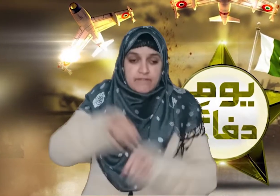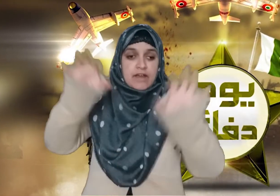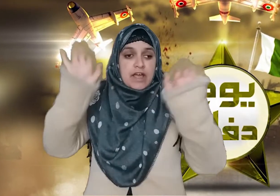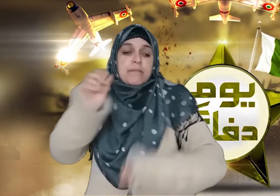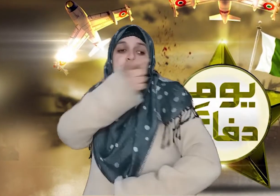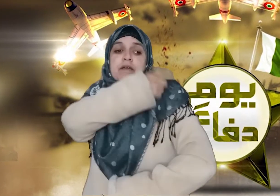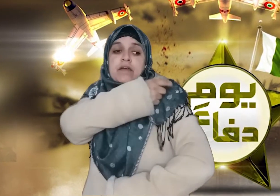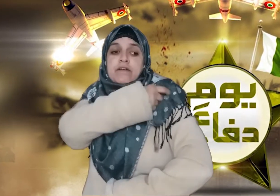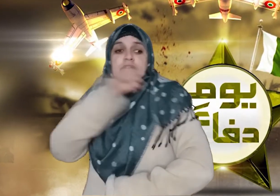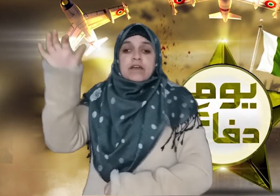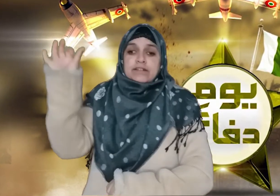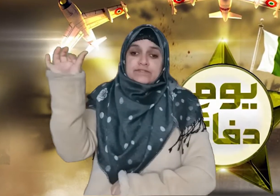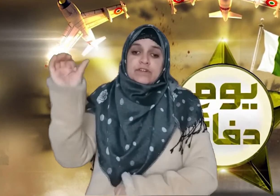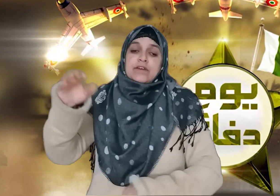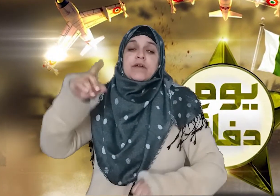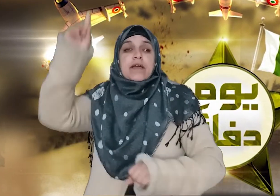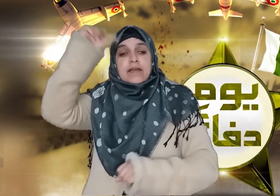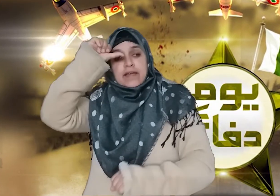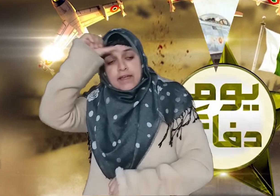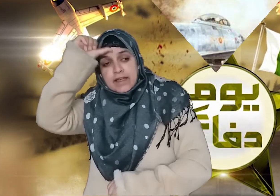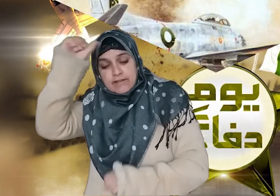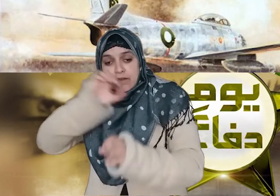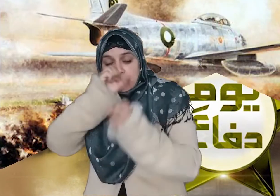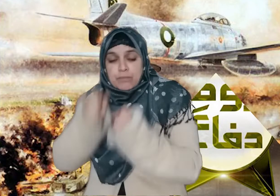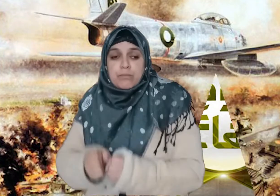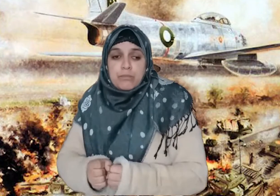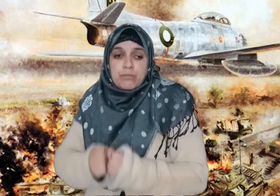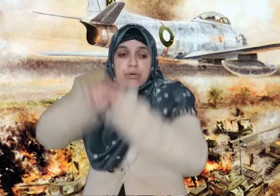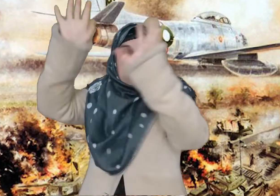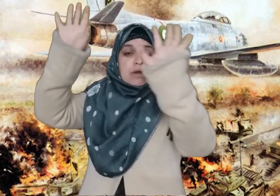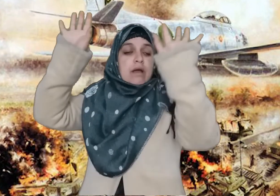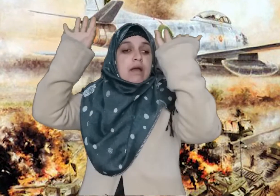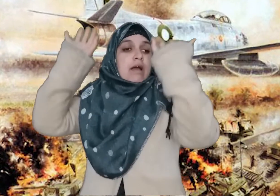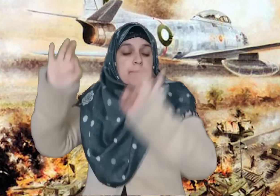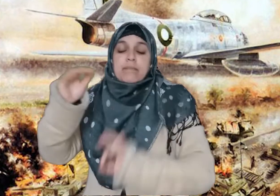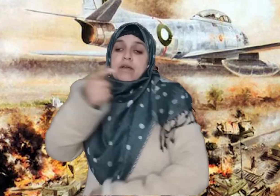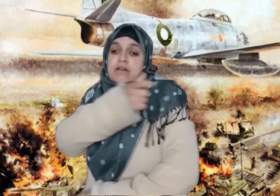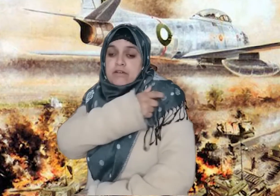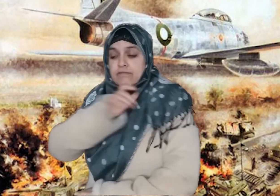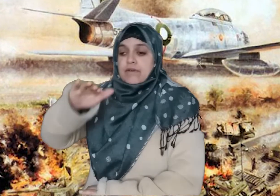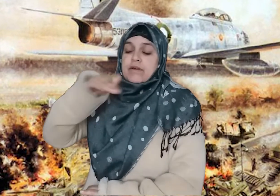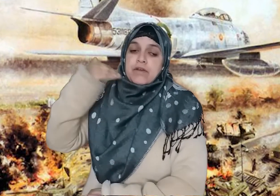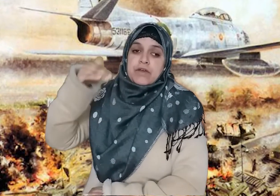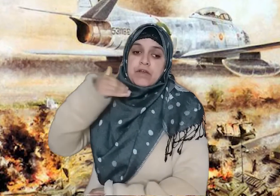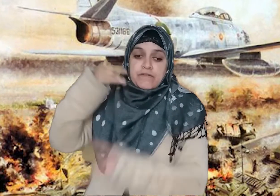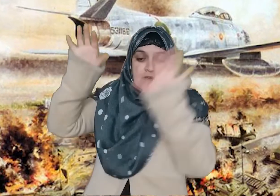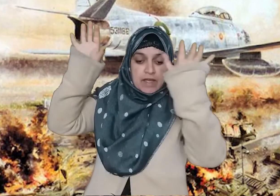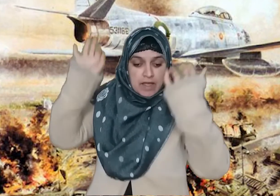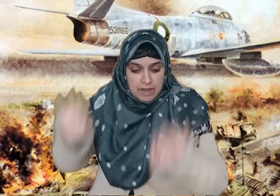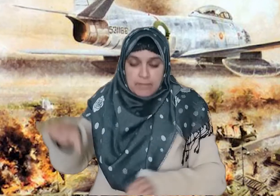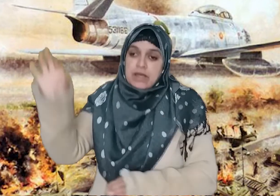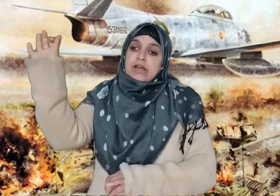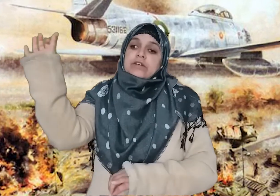یوم دفاع مناتا ہے اس تاریخ کو پاکستان نے بھارتی پوجھ کے حملے کو پسپا کر کے رکھ دیا تھا